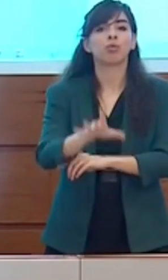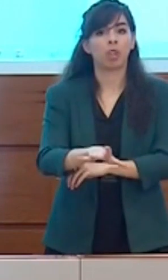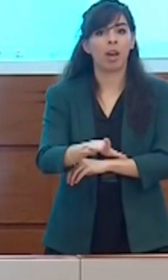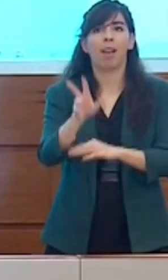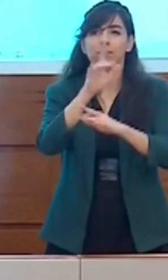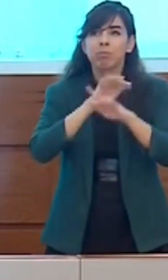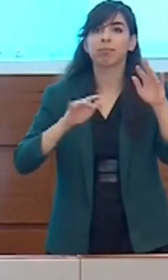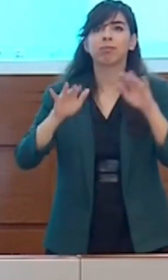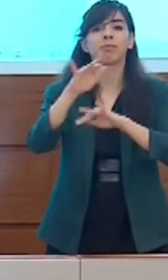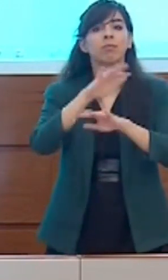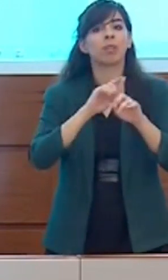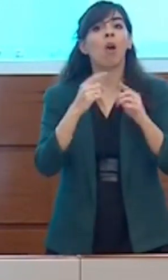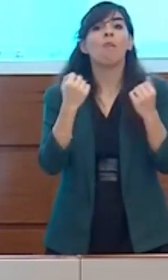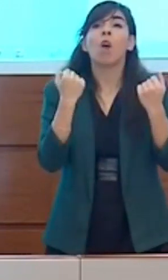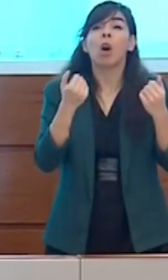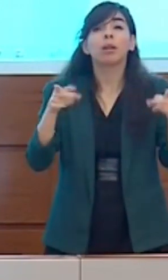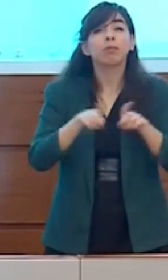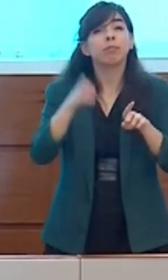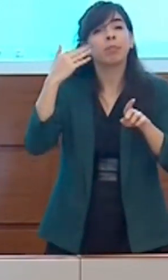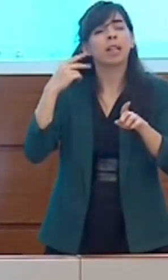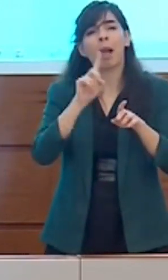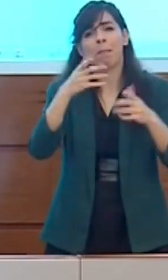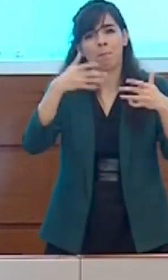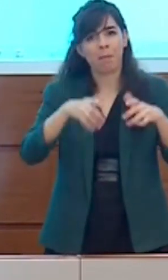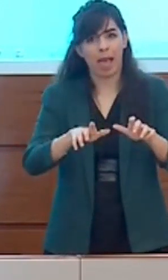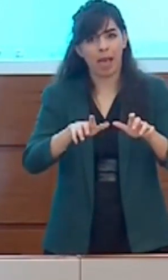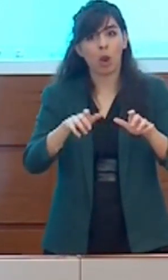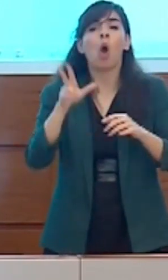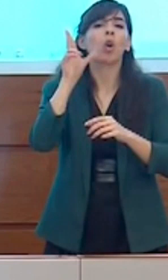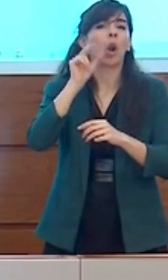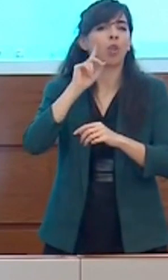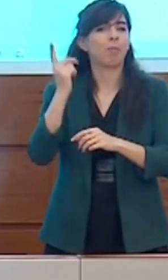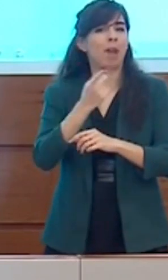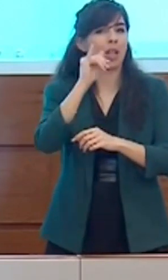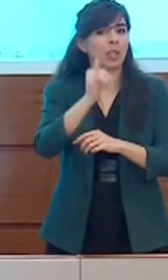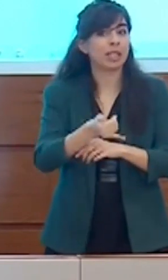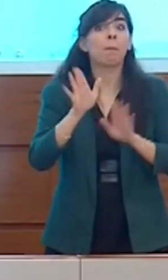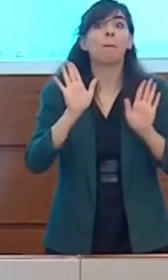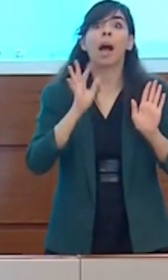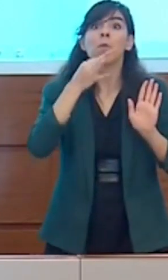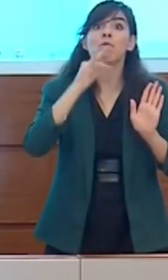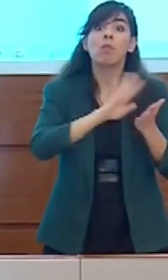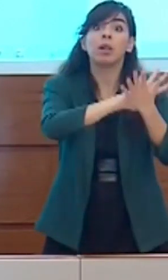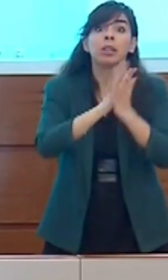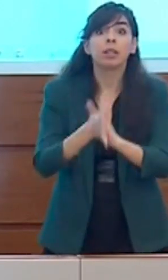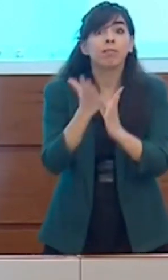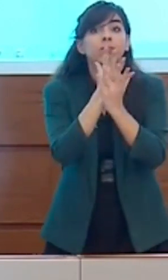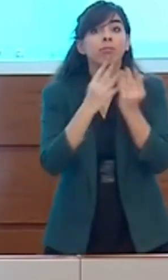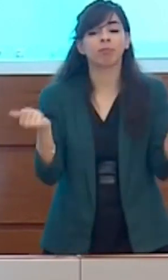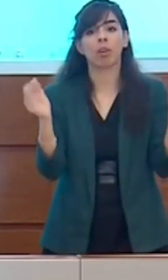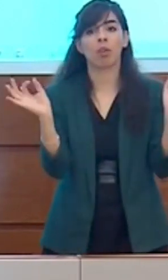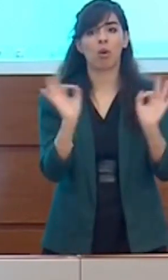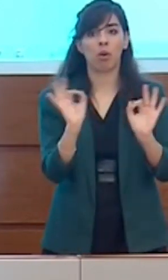è un po' più conosciuto, ma non è stato né sconfitto né allontanato e allora